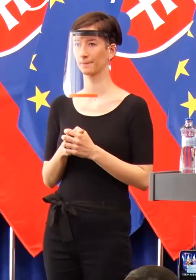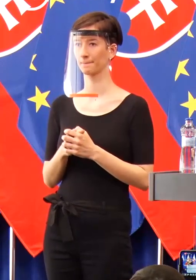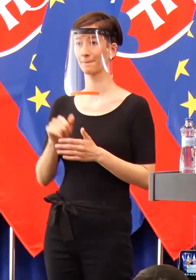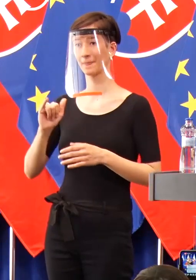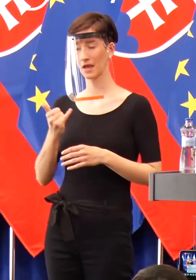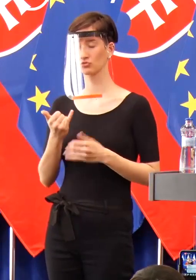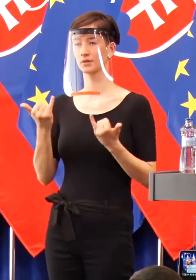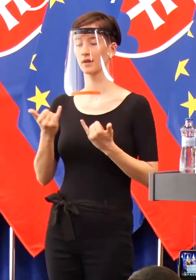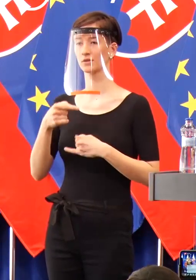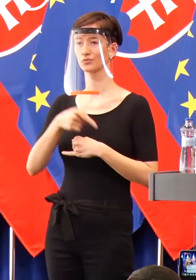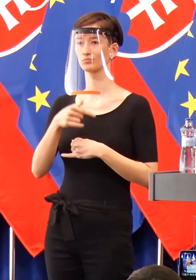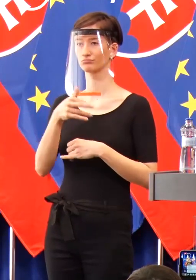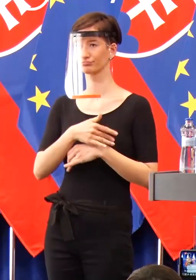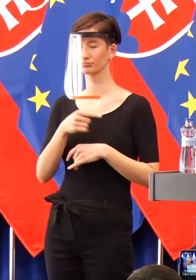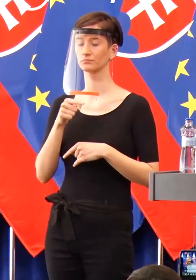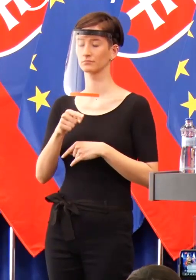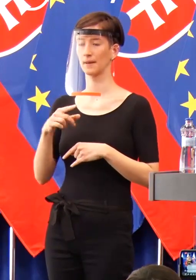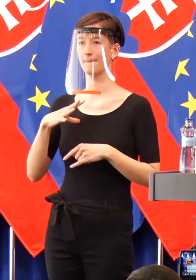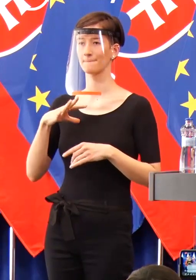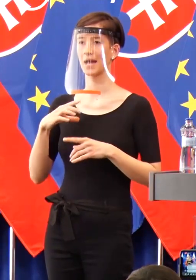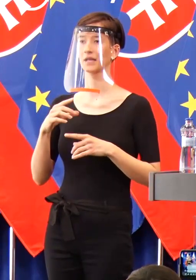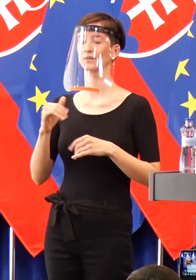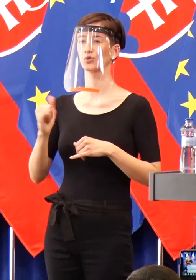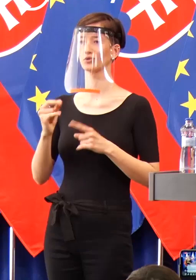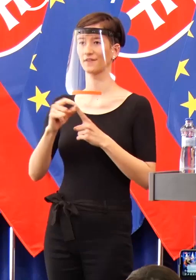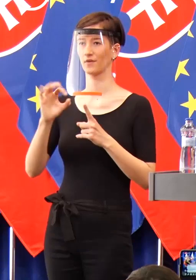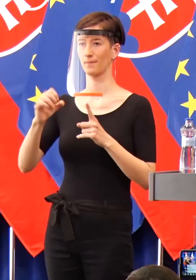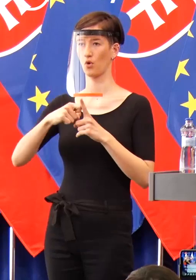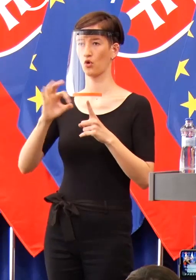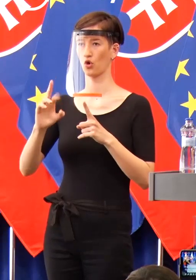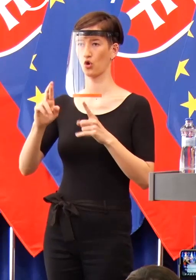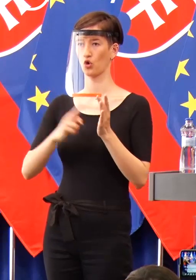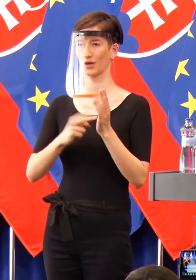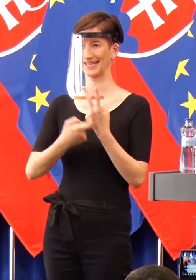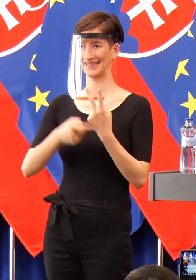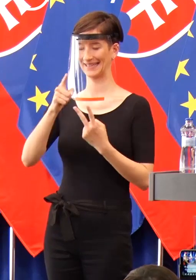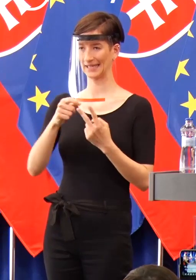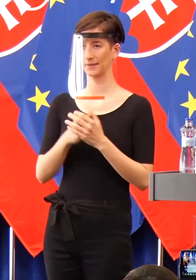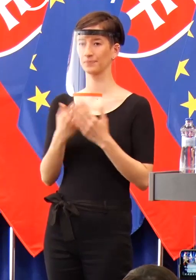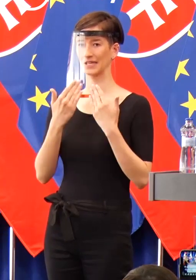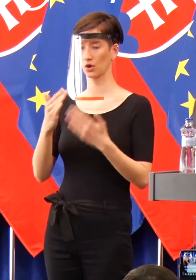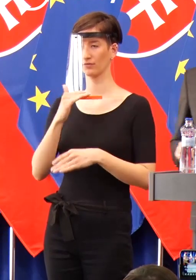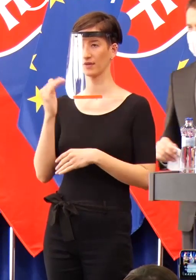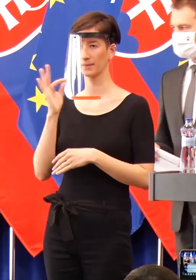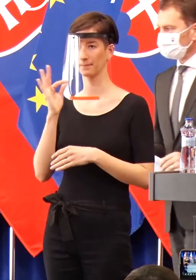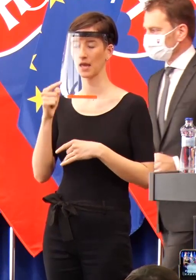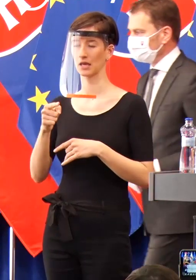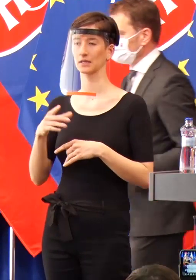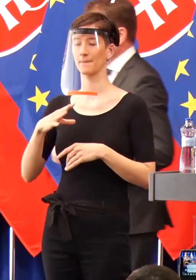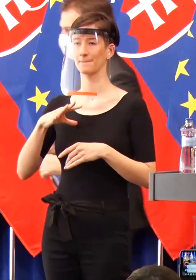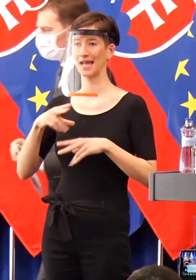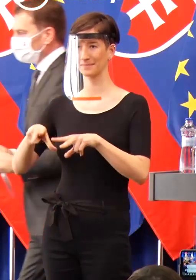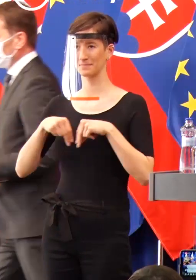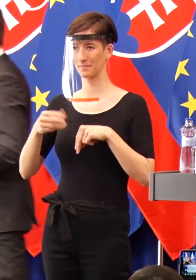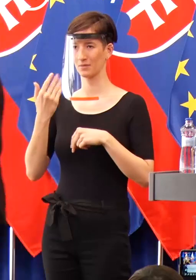Je tu s nami aj pán generál Jozef Pokorný, člen permanentného krizového štábu, ktorého sme neprestavili v úvode. Ďakujeme veľmi pekne. Ako pán premier avizoval,